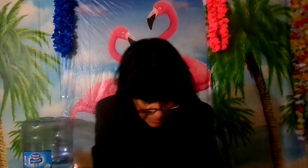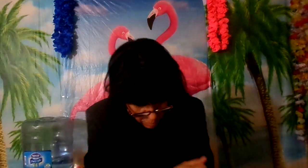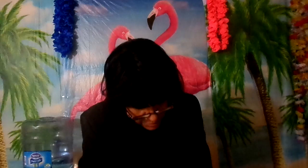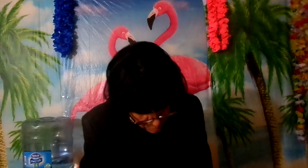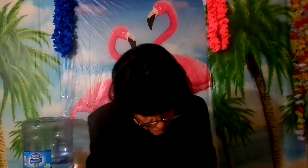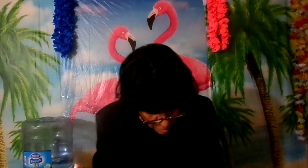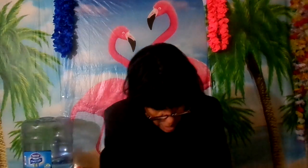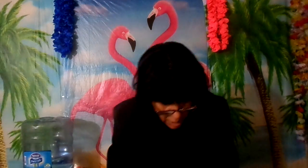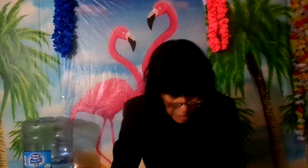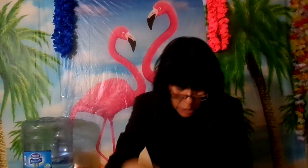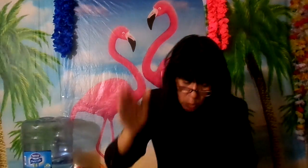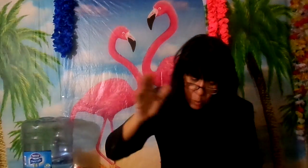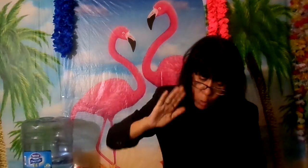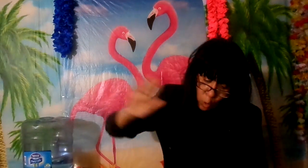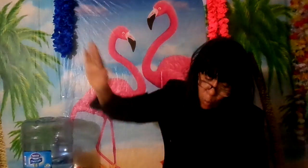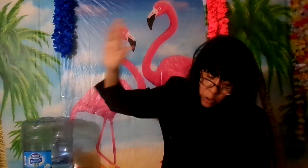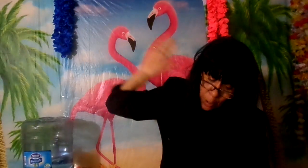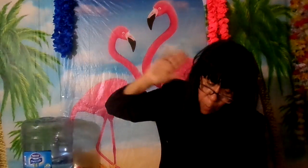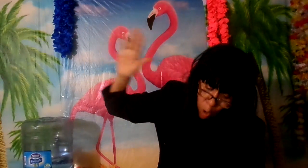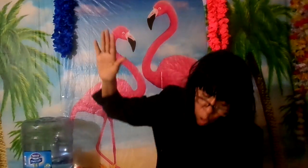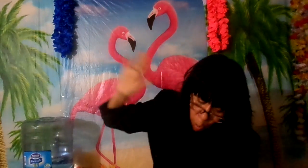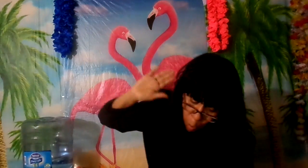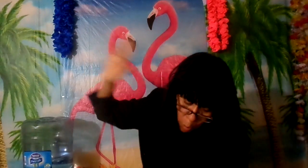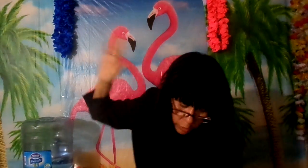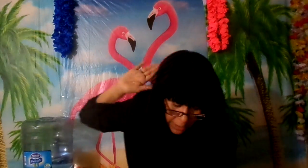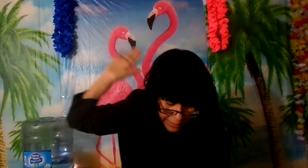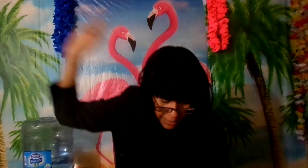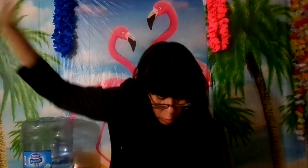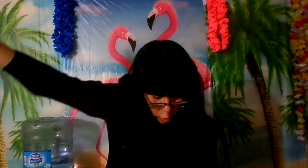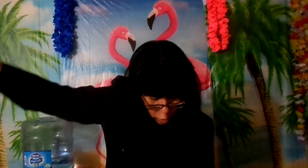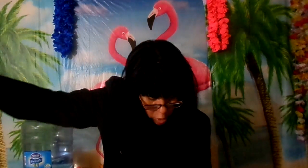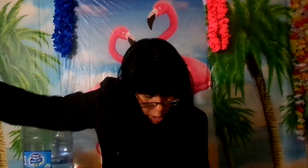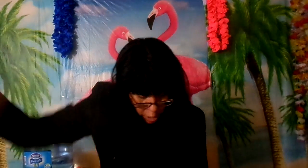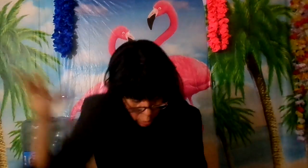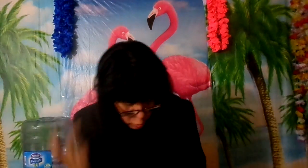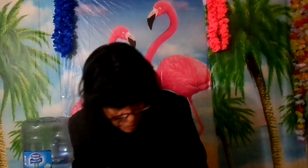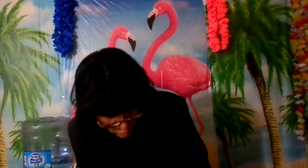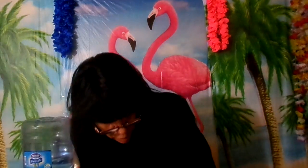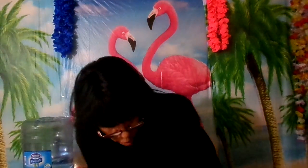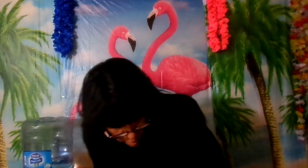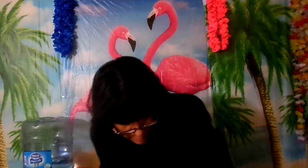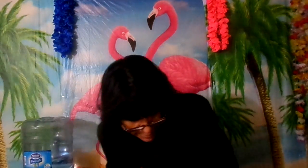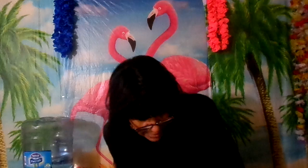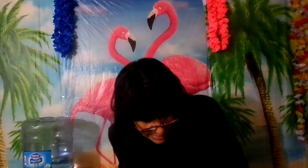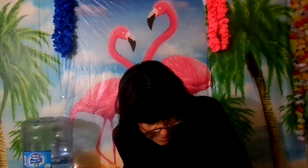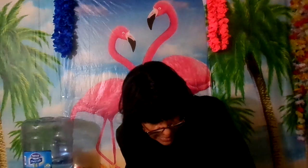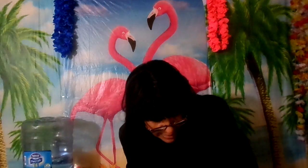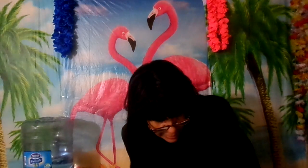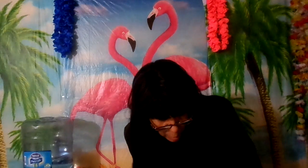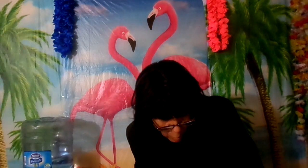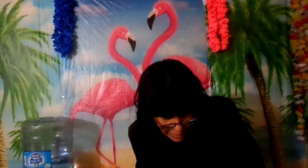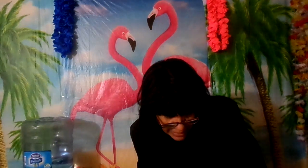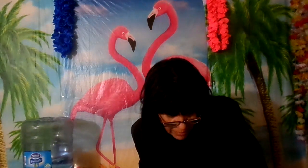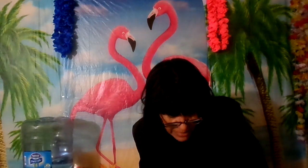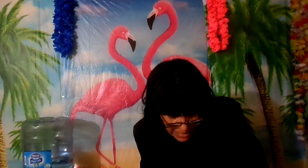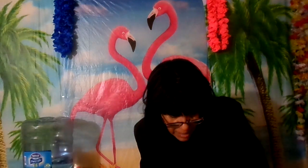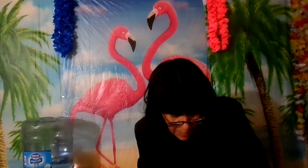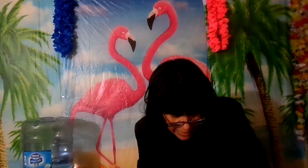tribulación y subió un humo de poco como humo de la gran honra y oscureció el sol el aire este es un ángel que es visible para